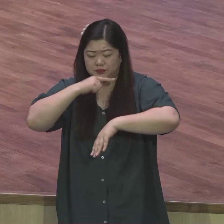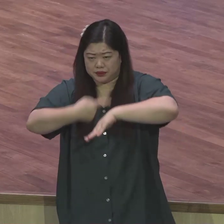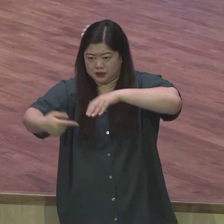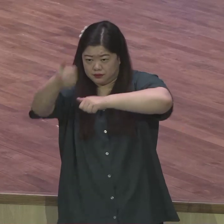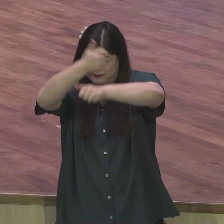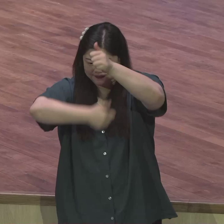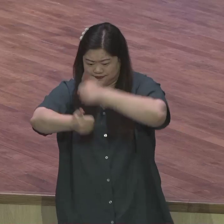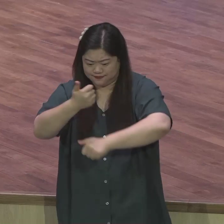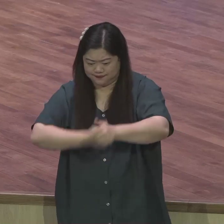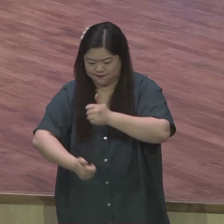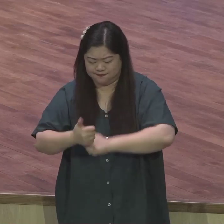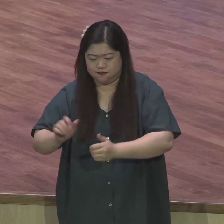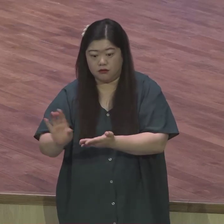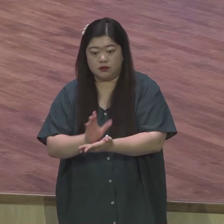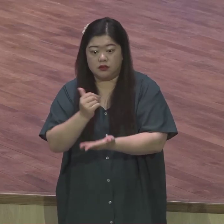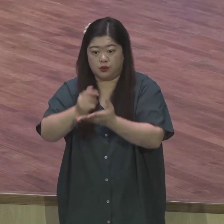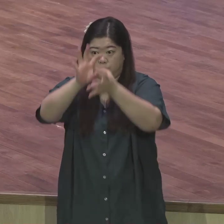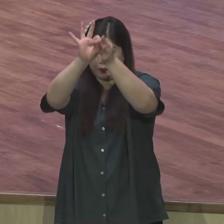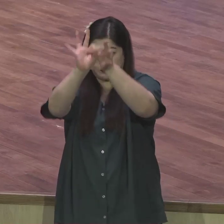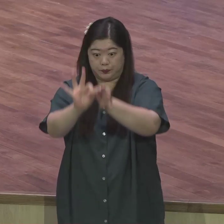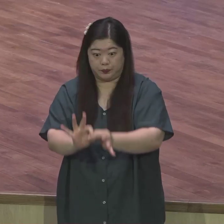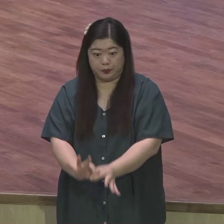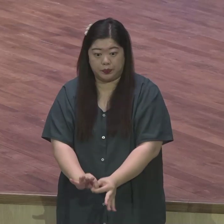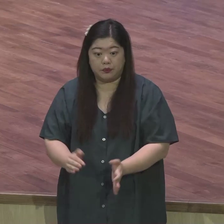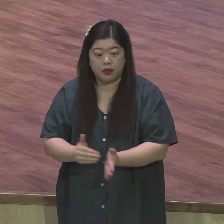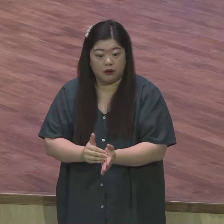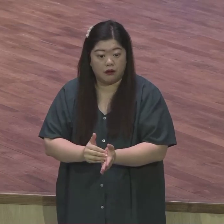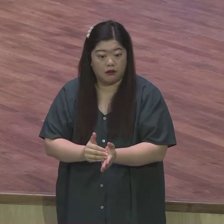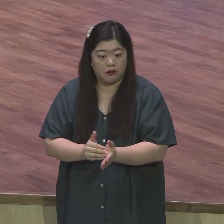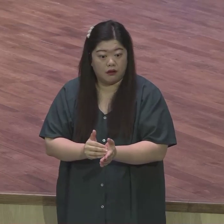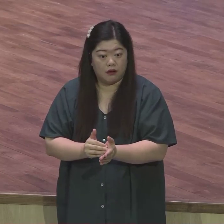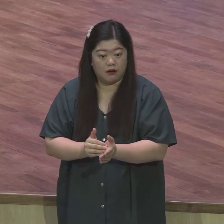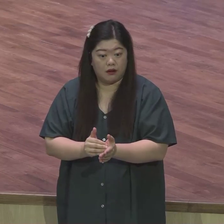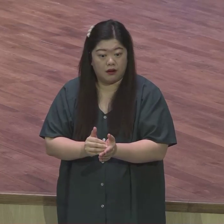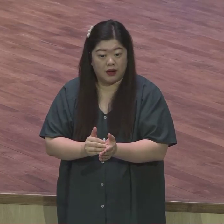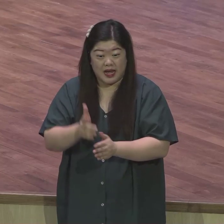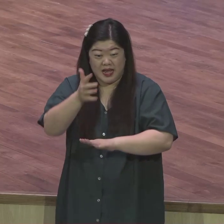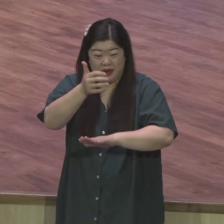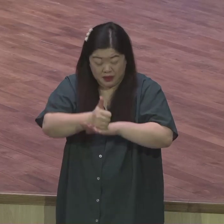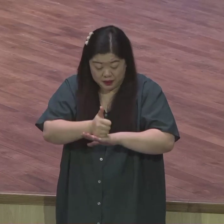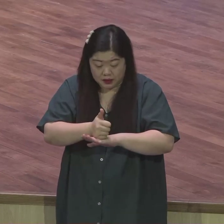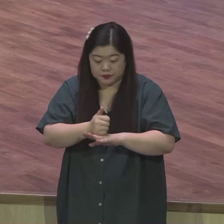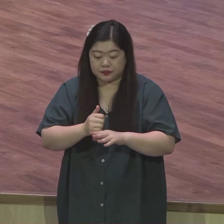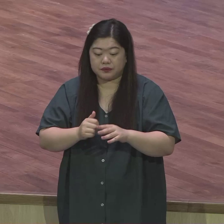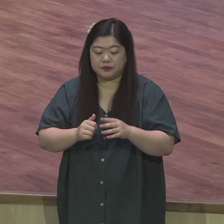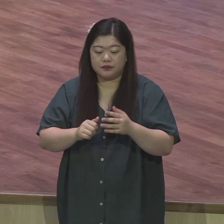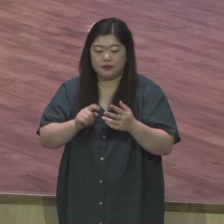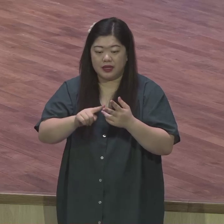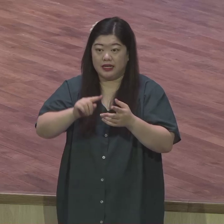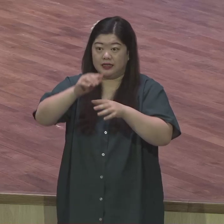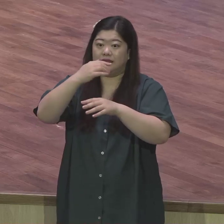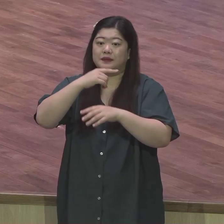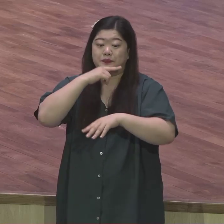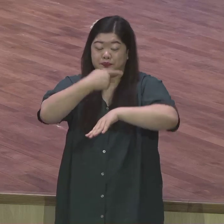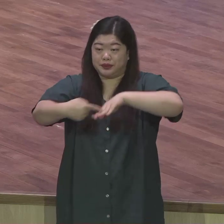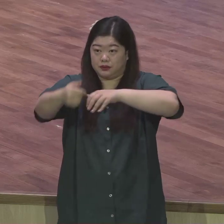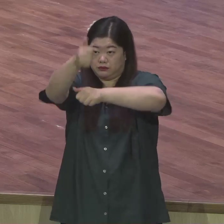조상들을 다 성주했어요 이 조상들이 그리고 이 조상들의 계부를 통해서 예수